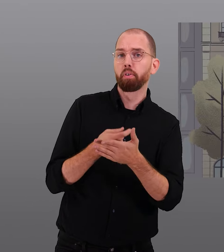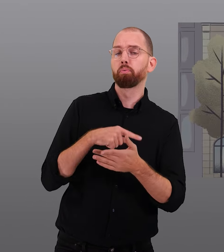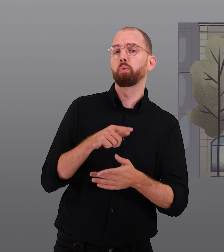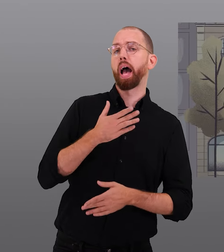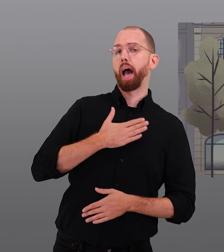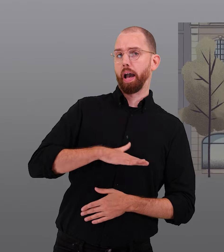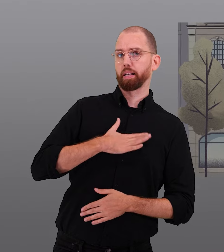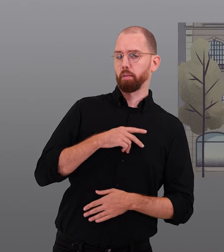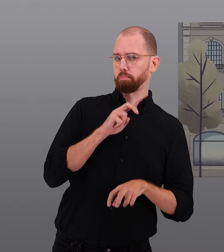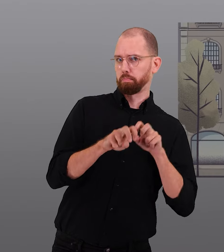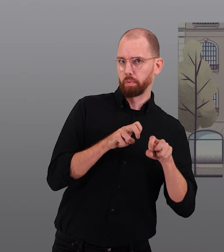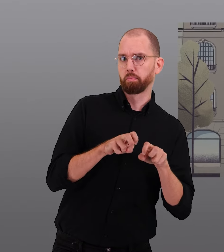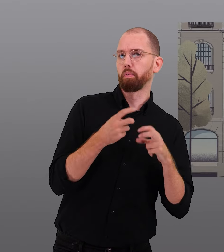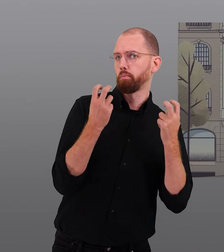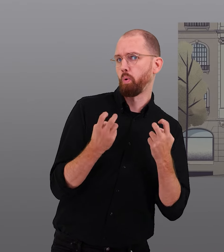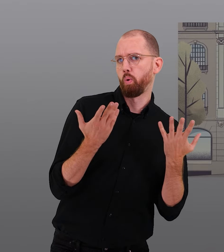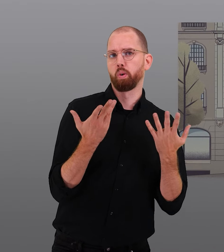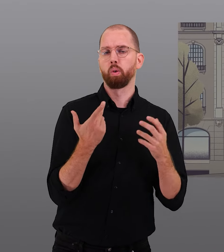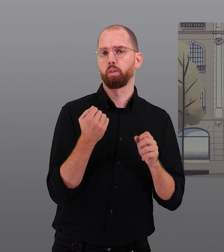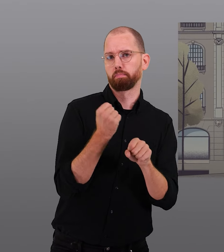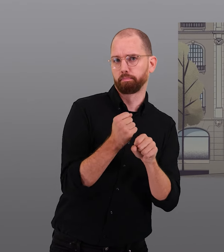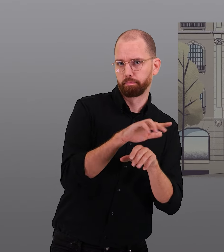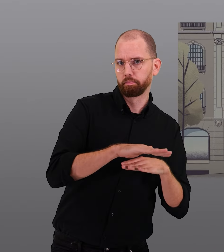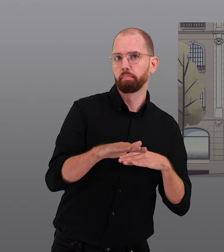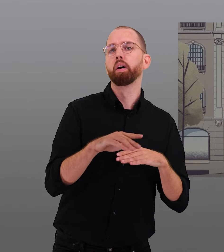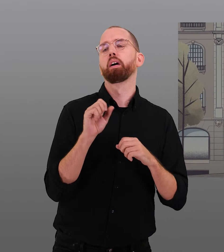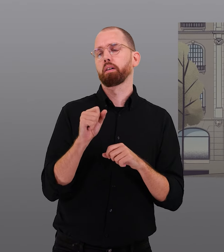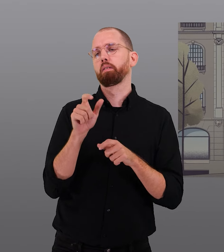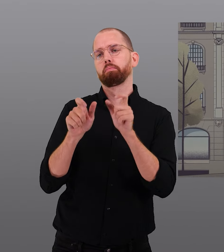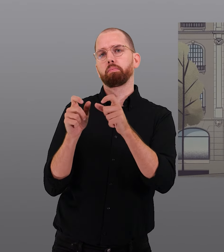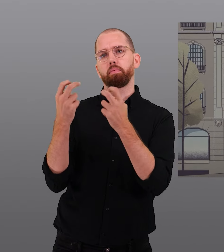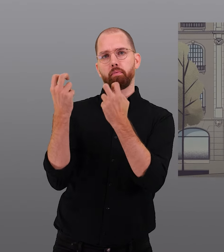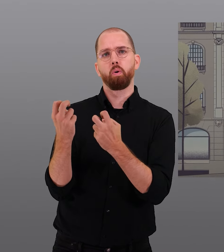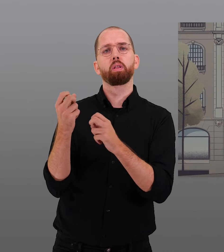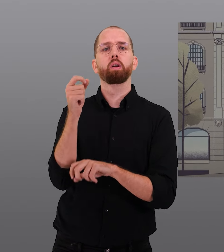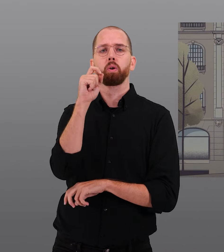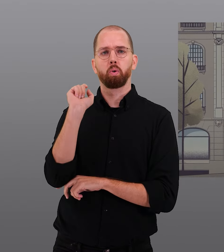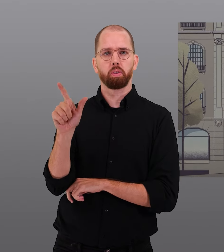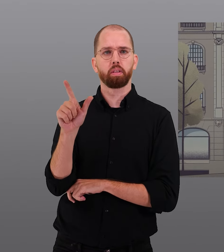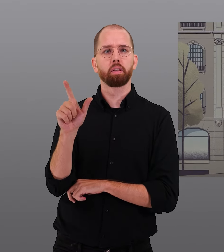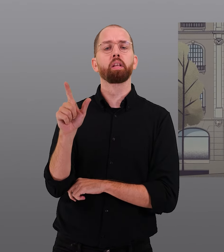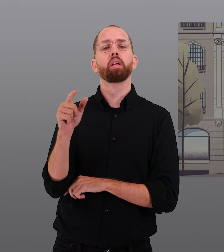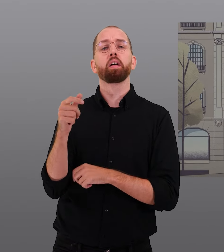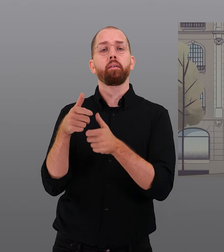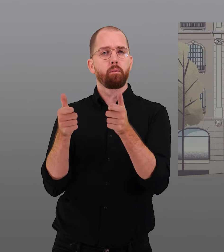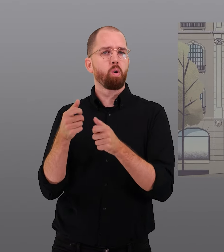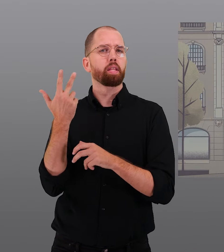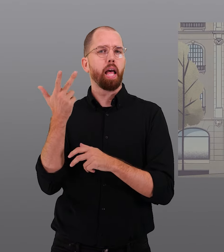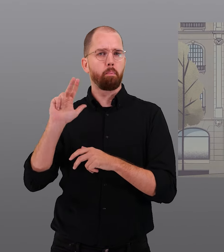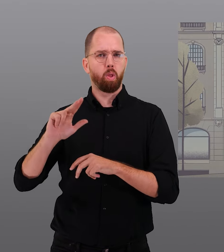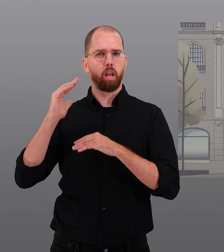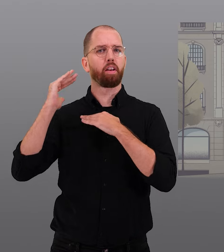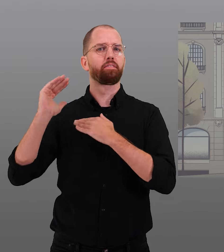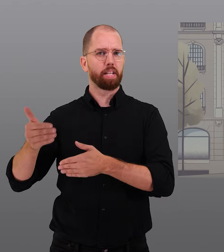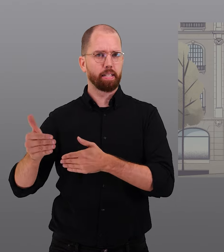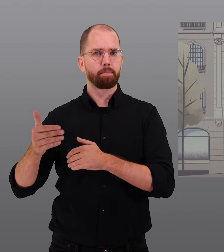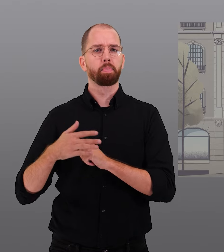kauft und Eigenbedarf hat, darf den bestehenden Mietern mit einer Frist von drei Monaten bei Wohnungen und sechs